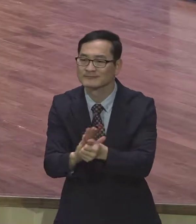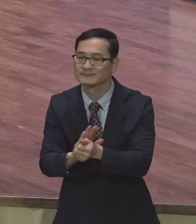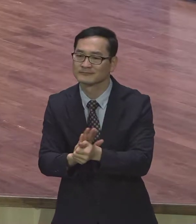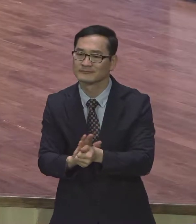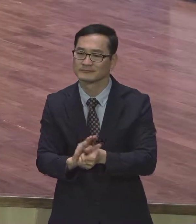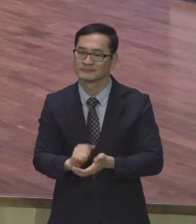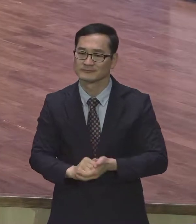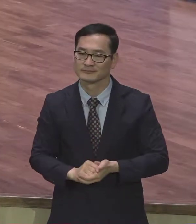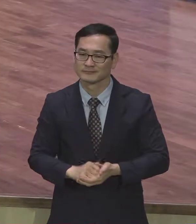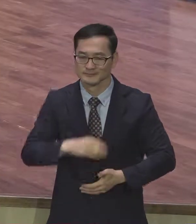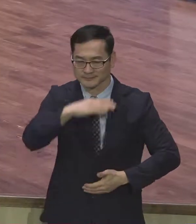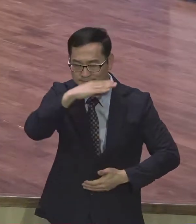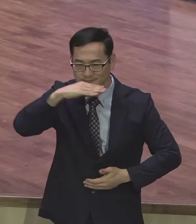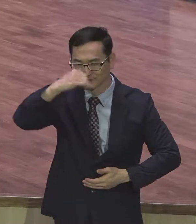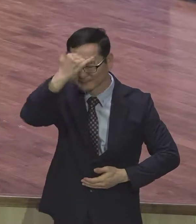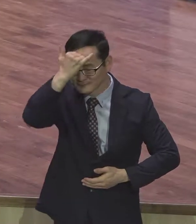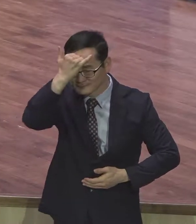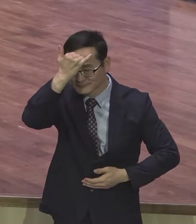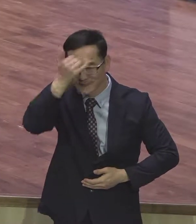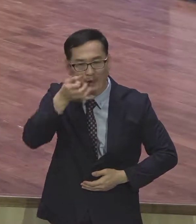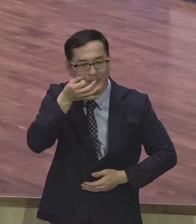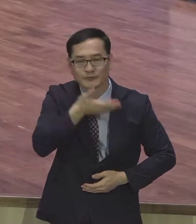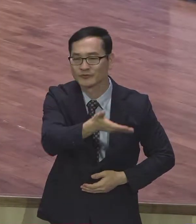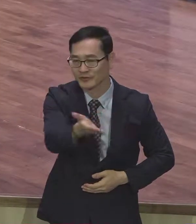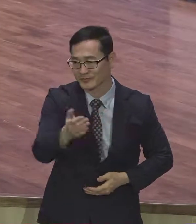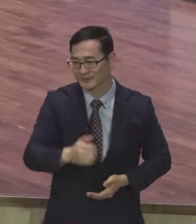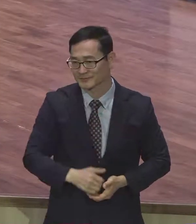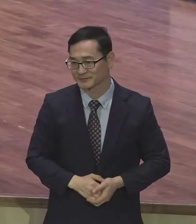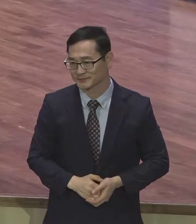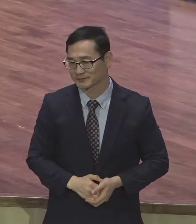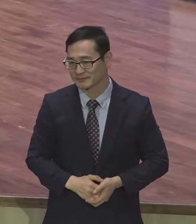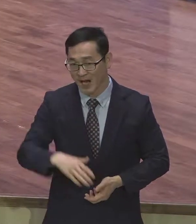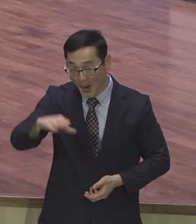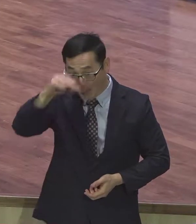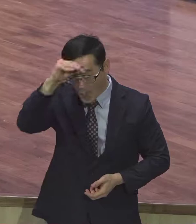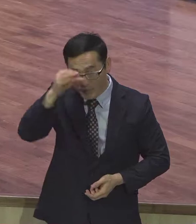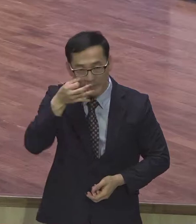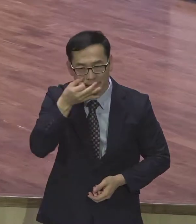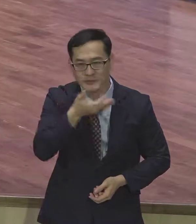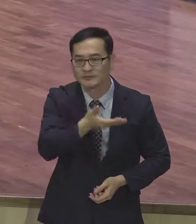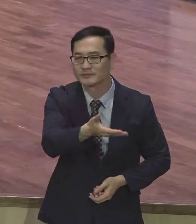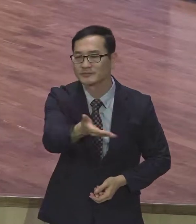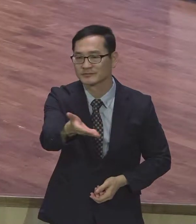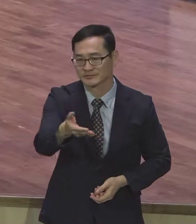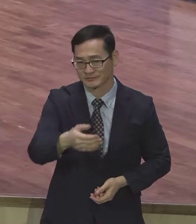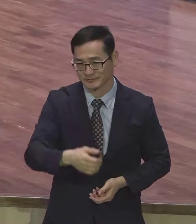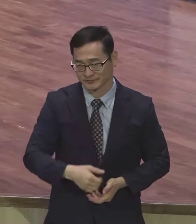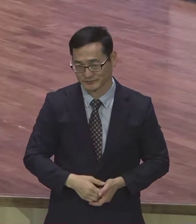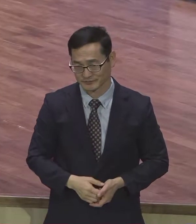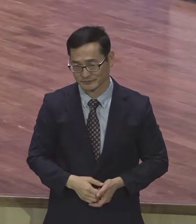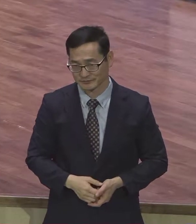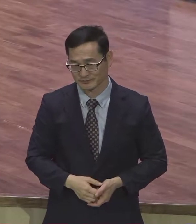강조하고 있습니다 한마디로 서로를 세워주는 존재가 되라 서로 서로 세워주는